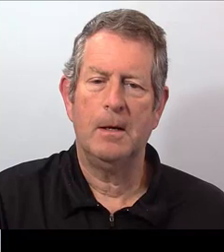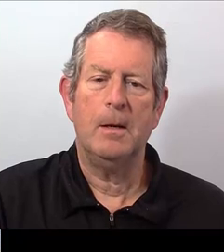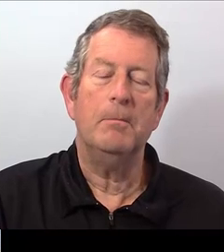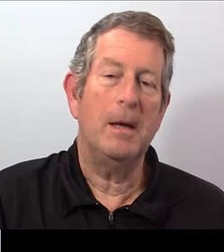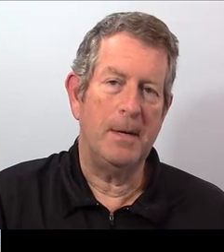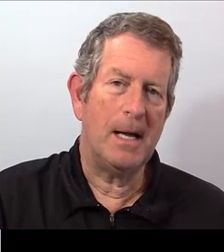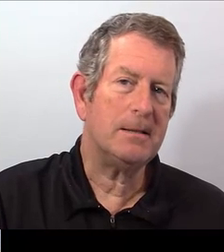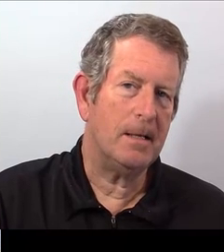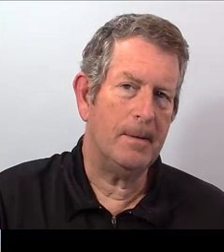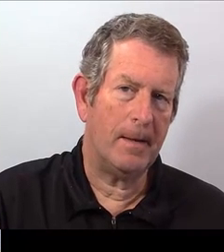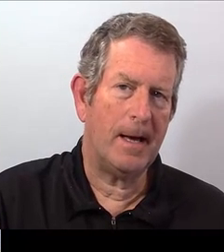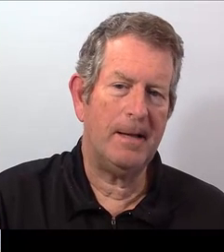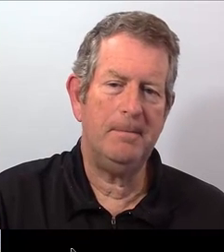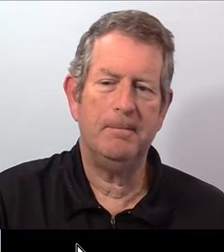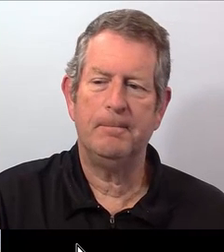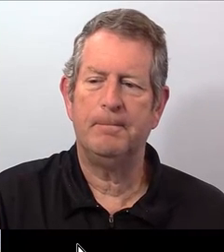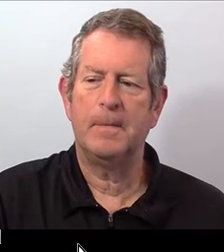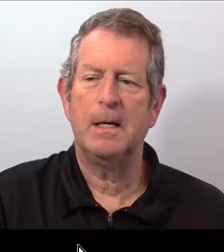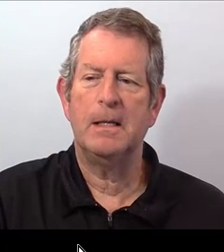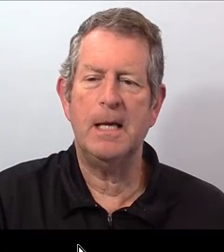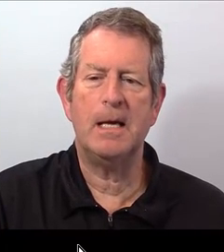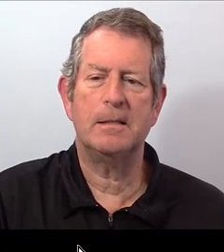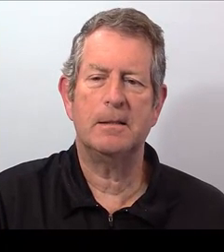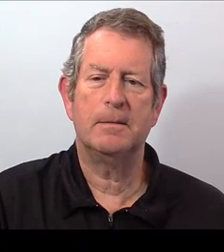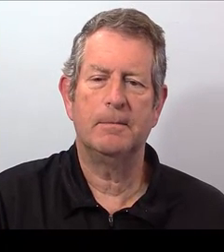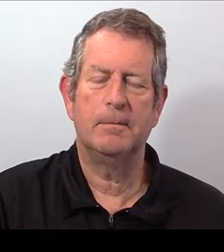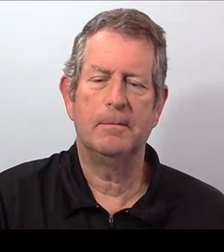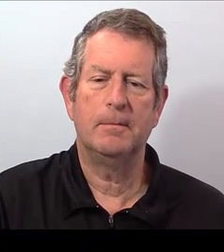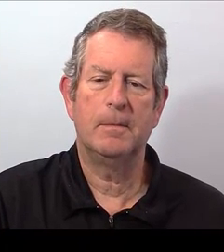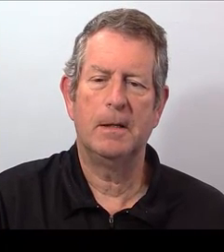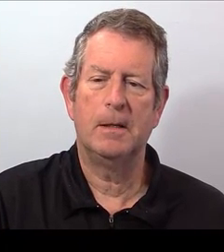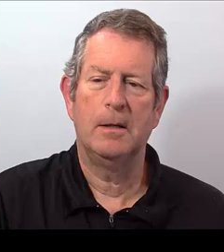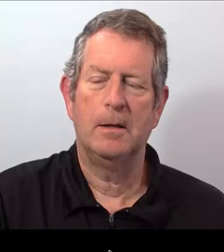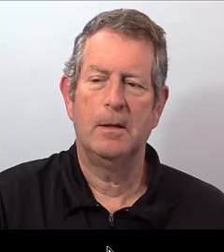¿Me miraste, verdad? 10. 9.